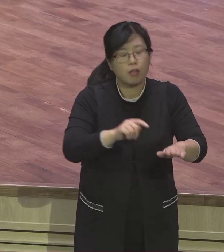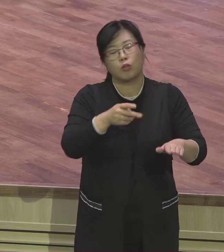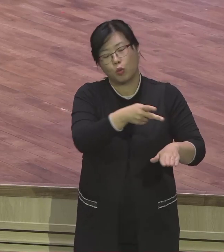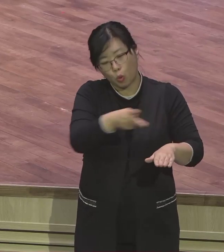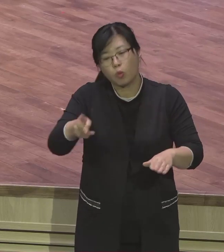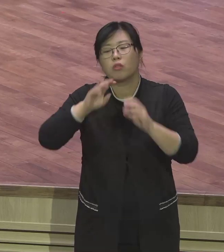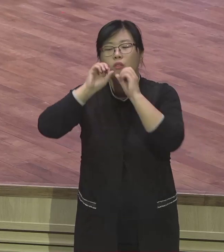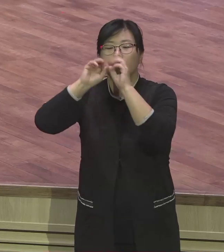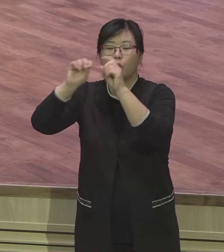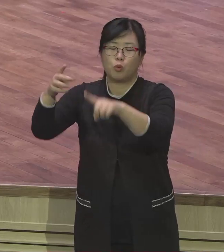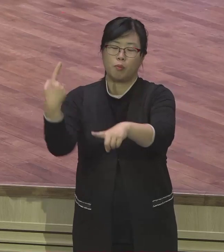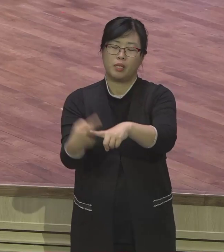있다.